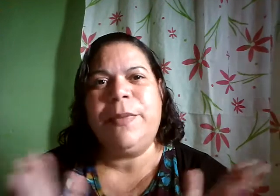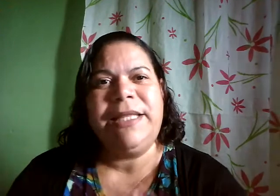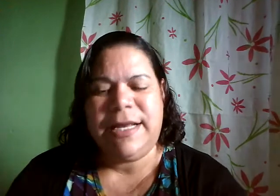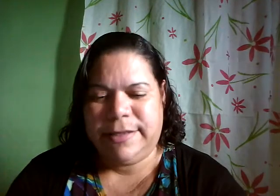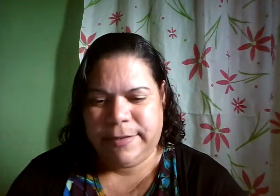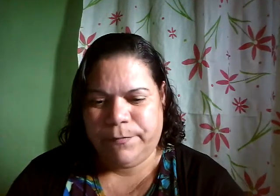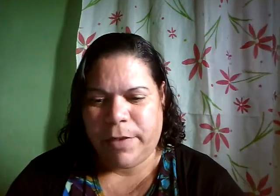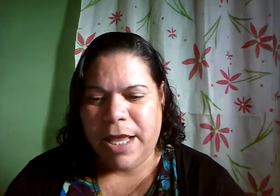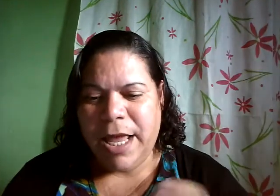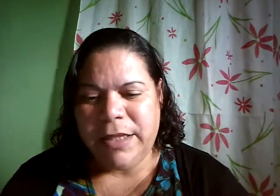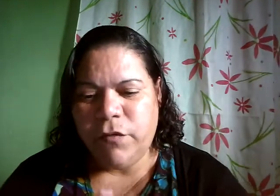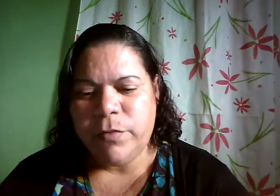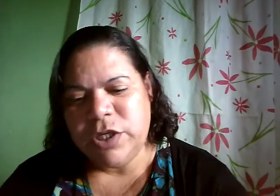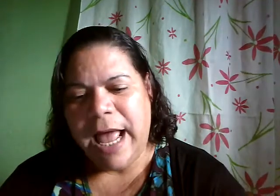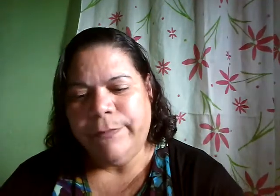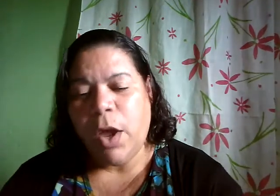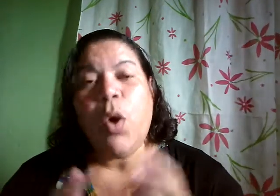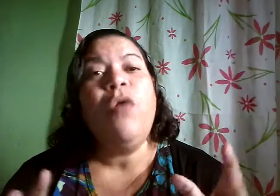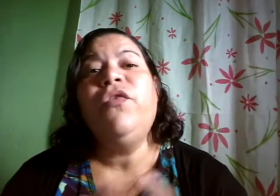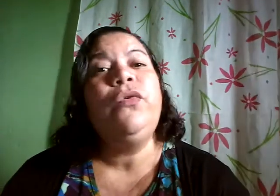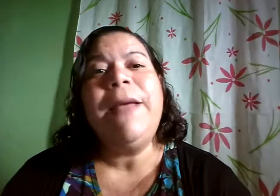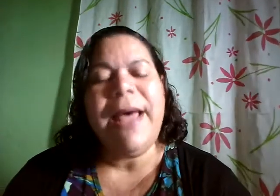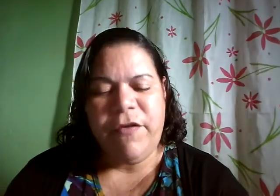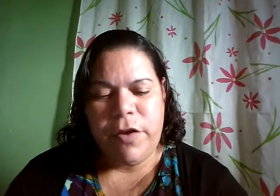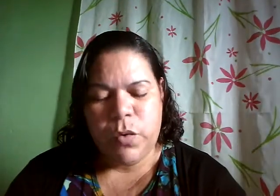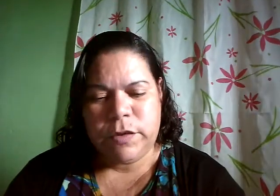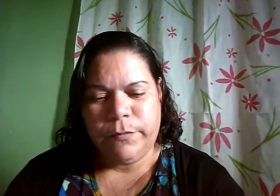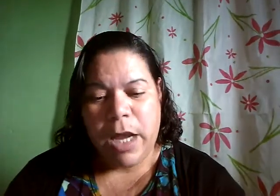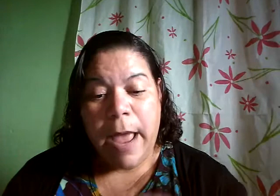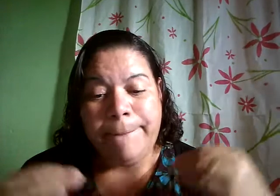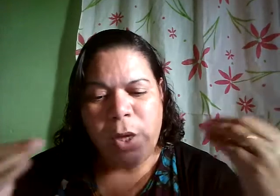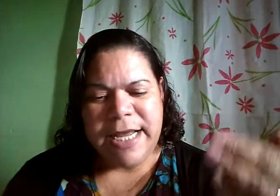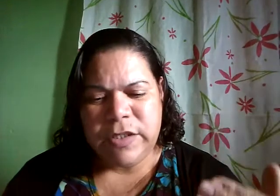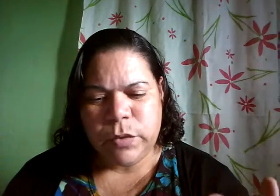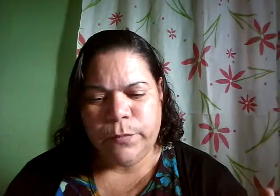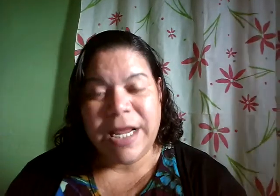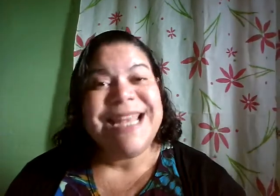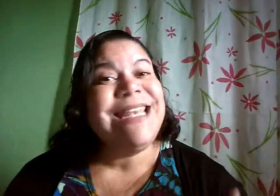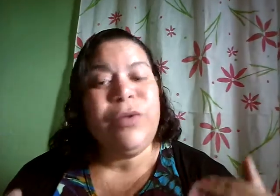pertence. Então vamos lá. O futuro é maravilhoso. Por isso, não